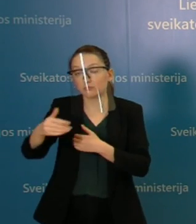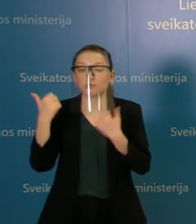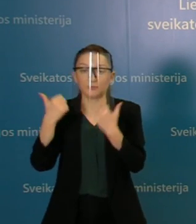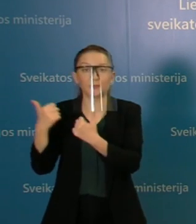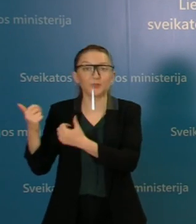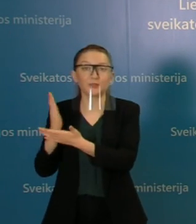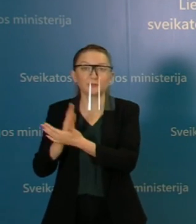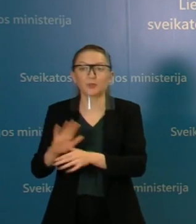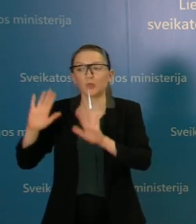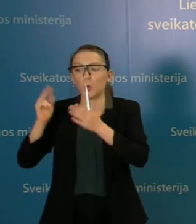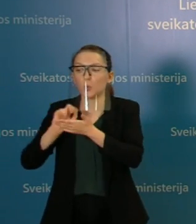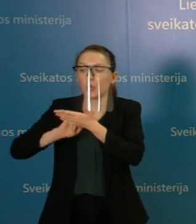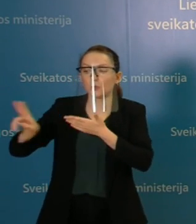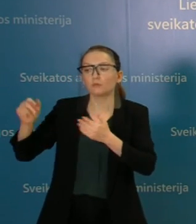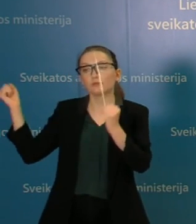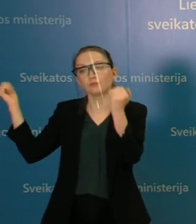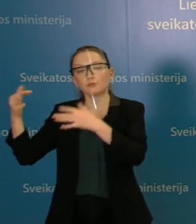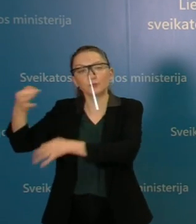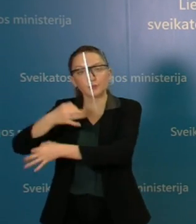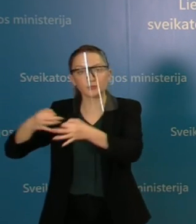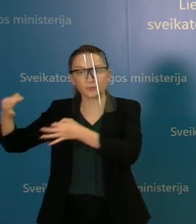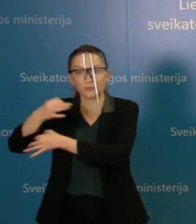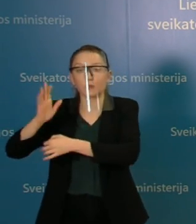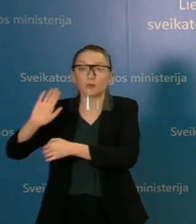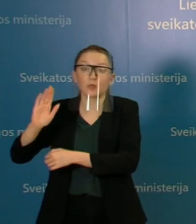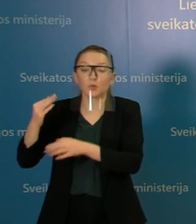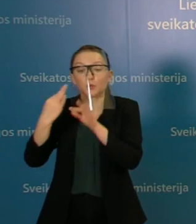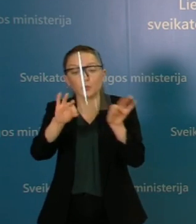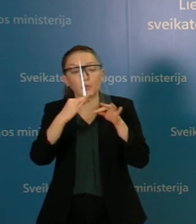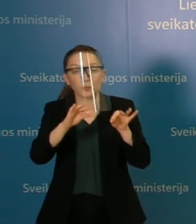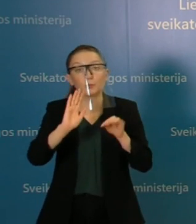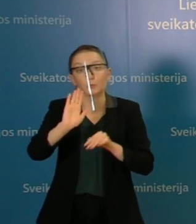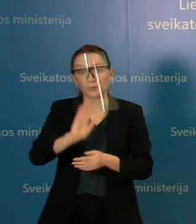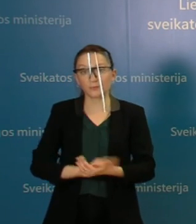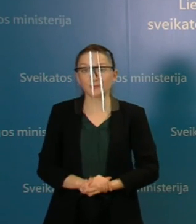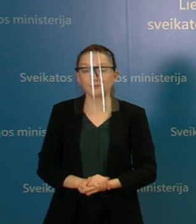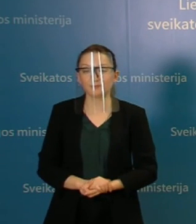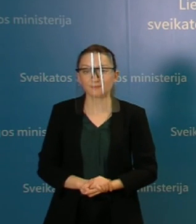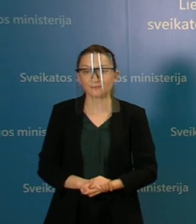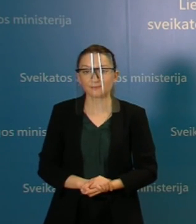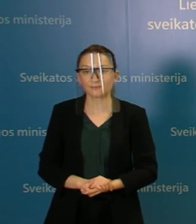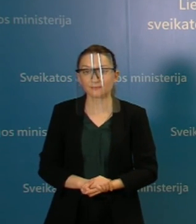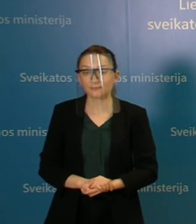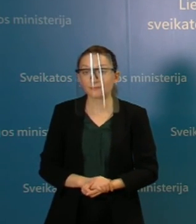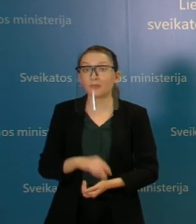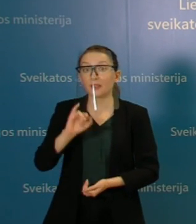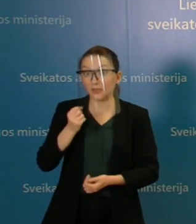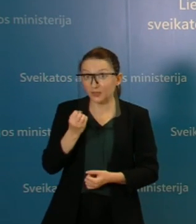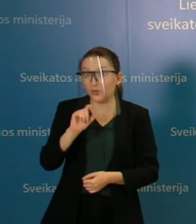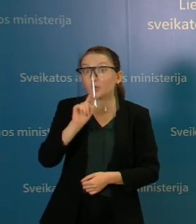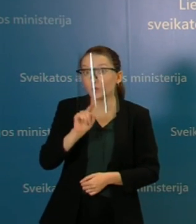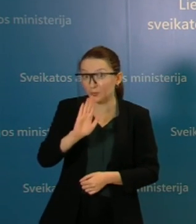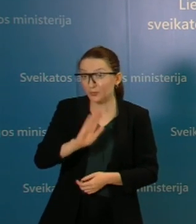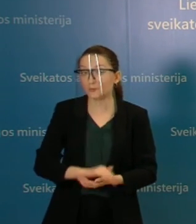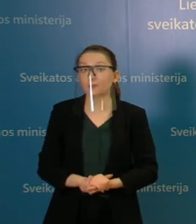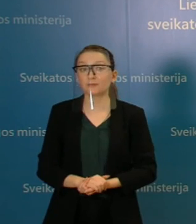gerai, jeigu ekspertai renkasi, diskutuoja ir galbūt kažkokiu siūlymu pateiks. Giedra, dar būtų klausimas?